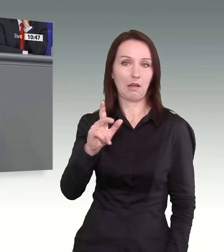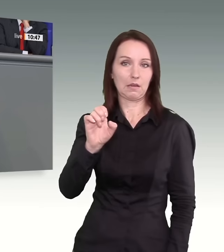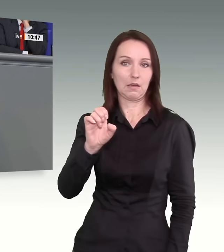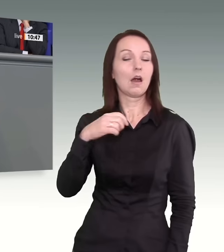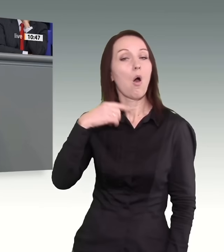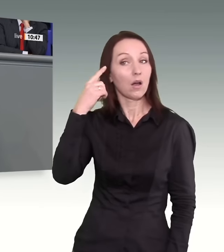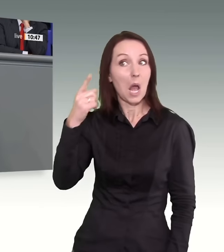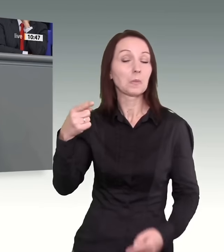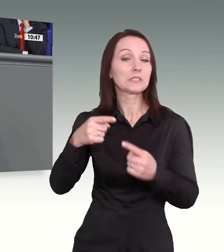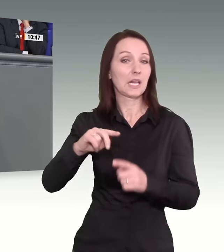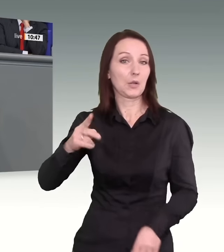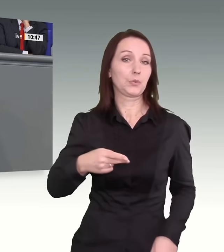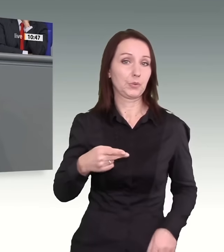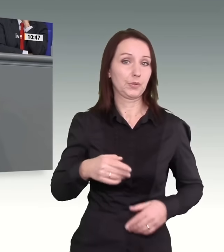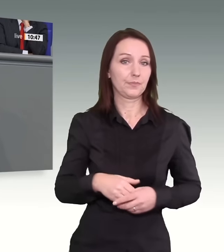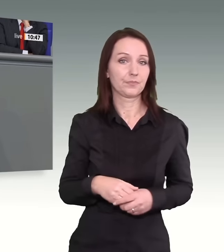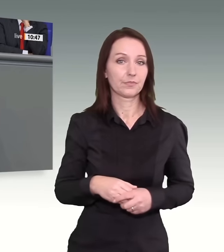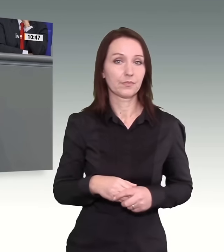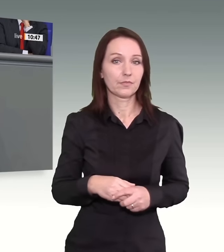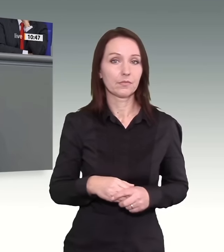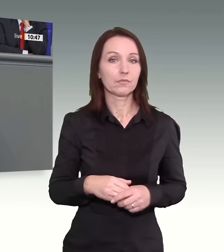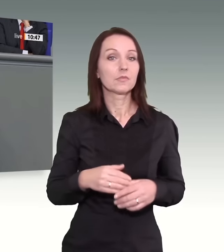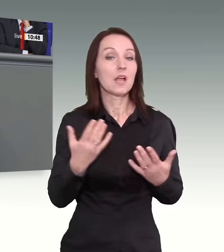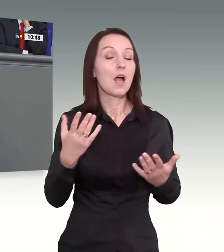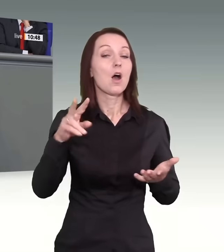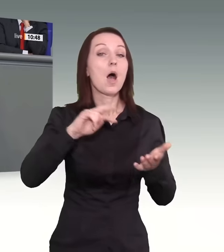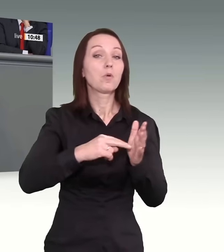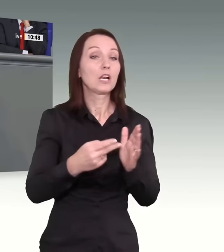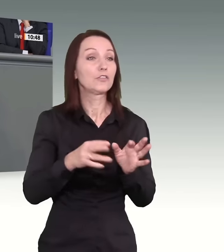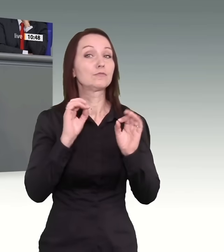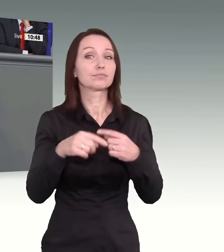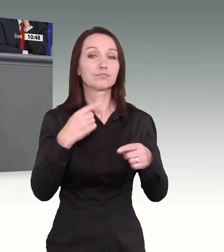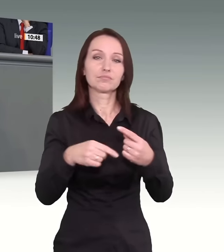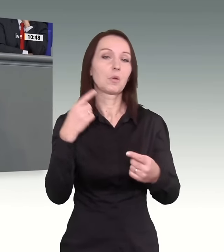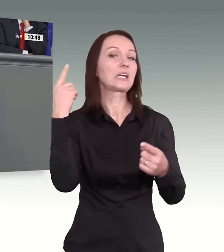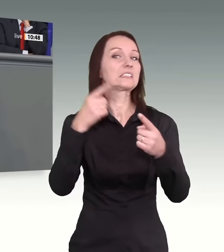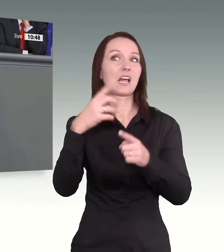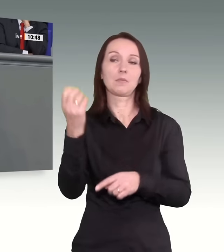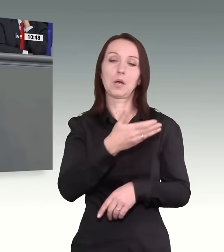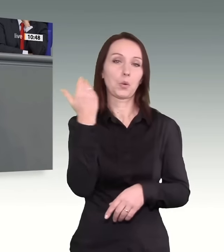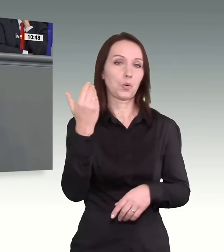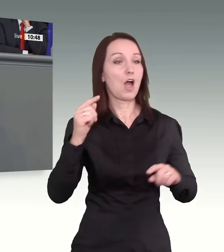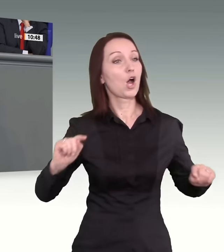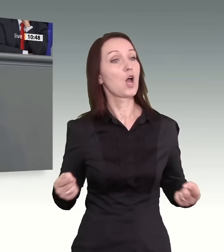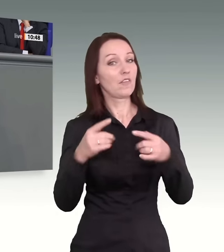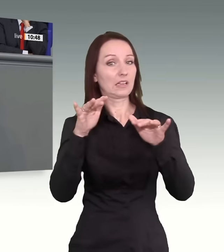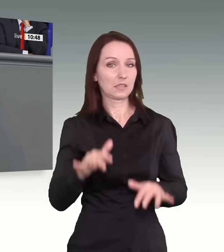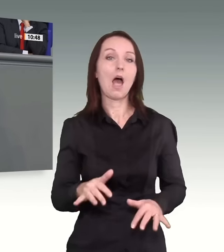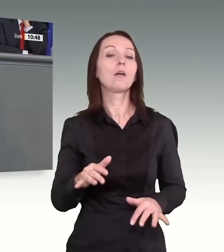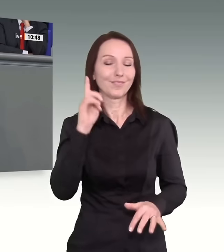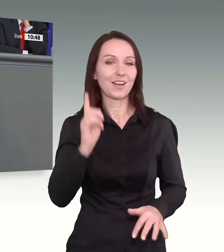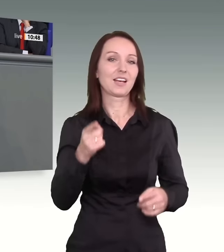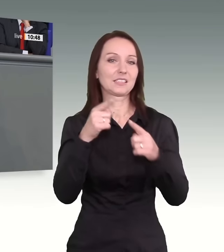ist. Das gemeinsame Ziel wird nicht erreicht, wenn es keine politischen Konflikte gibt. Es ist legitim, dass die Opposition die Regierung